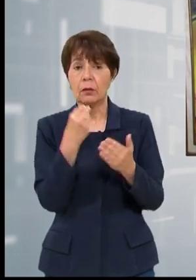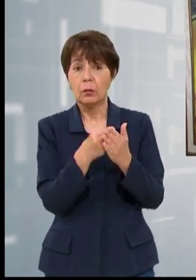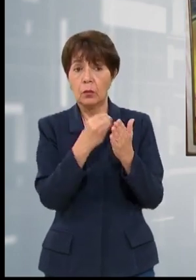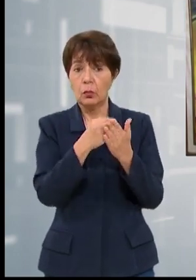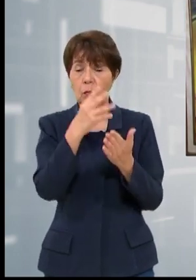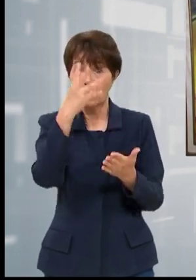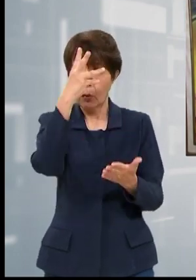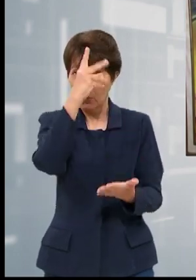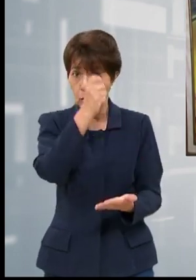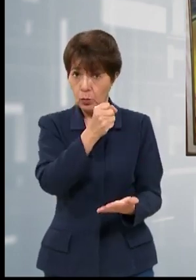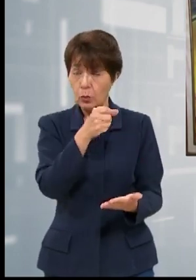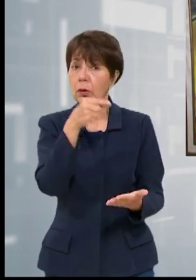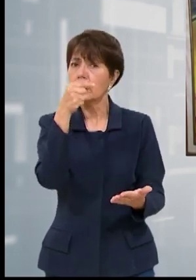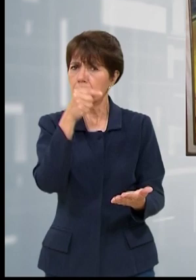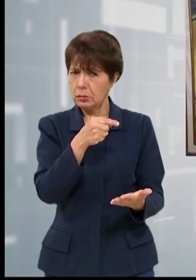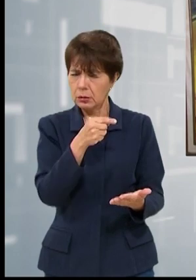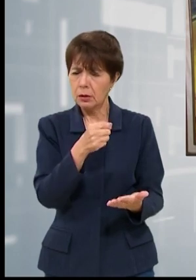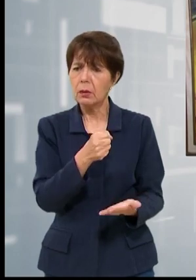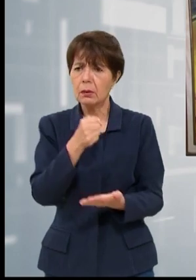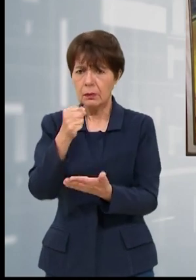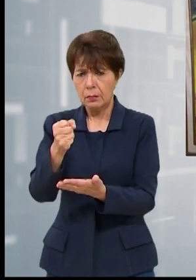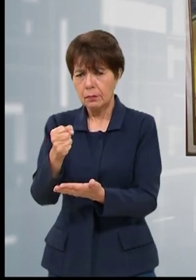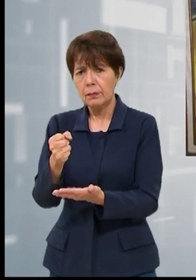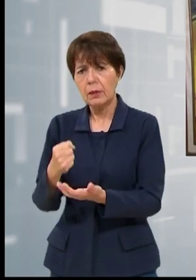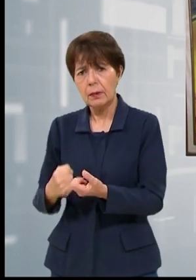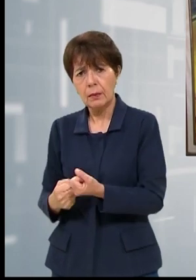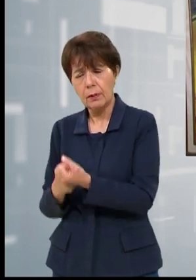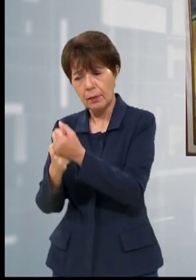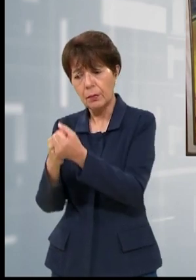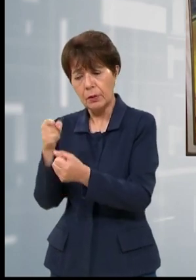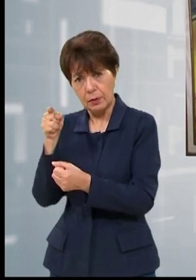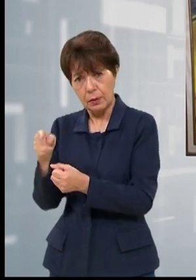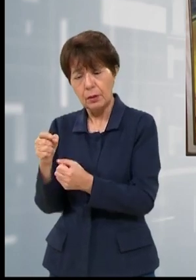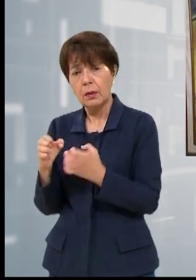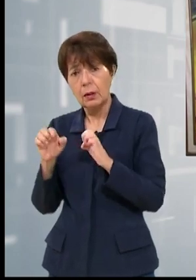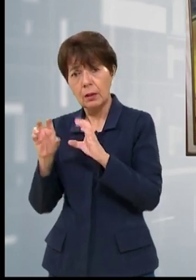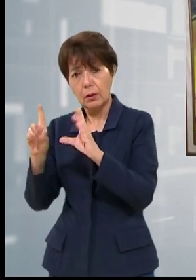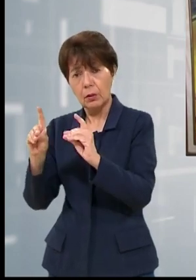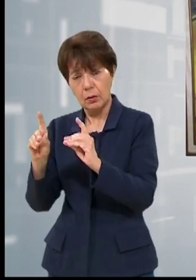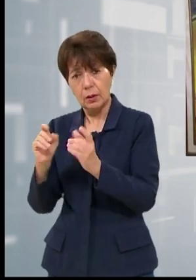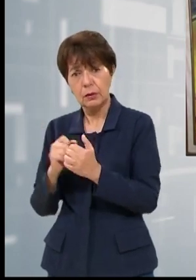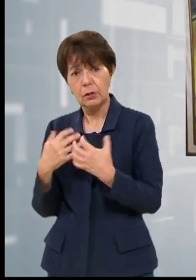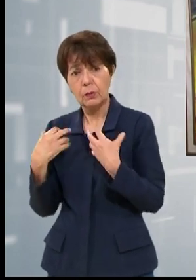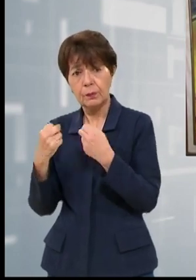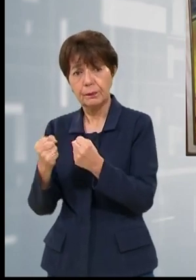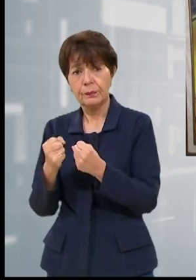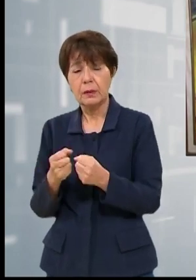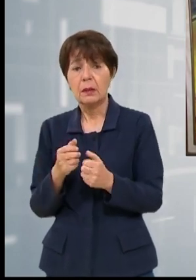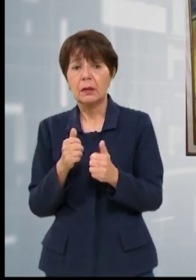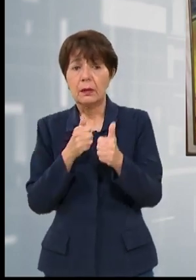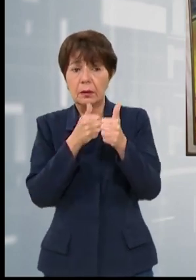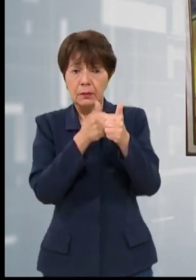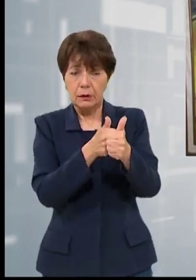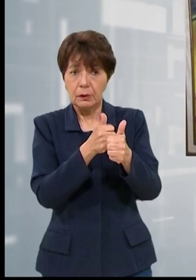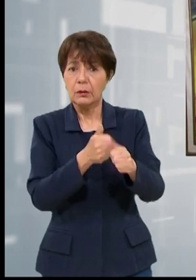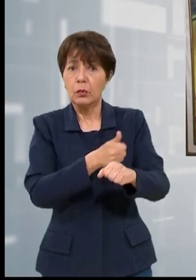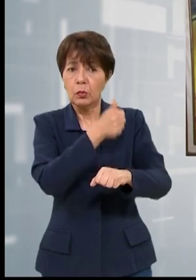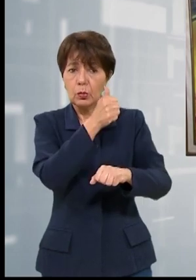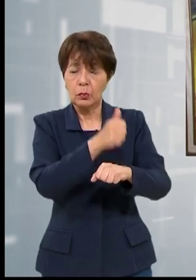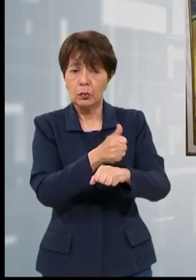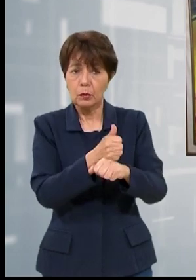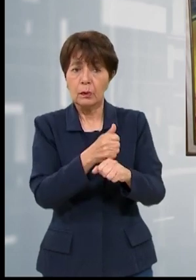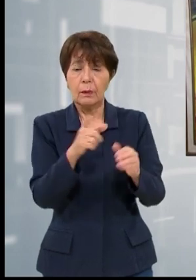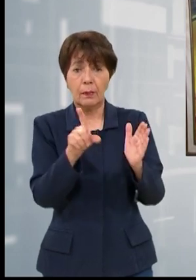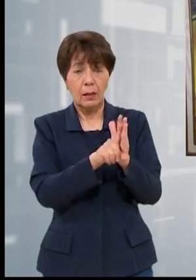se incluye una partida para atender estos sectores es necesario que se cumplan toda una serie y se establezcan toda una serie de